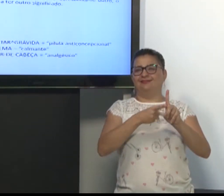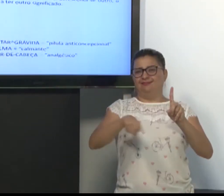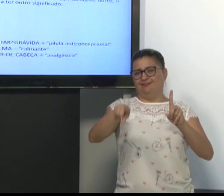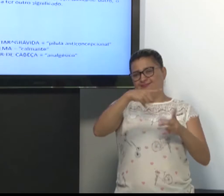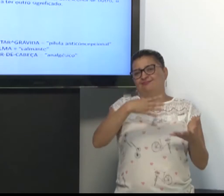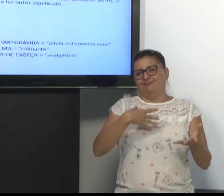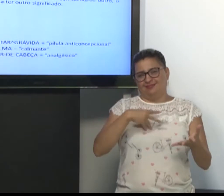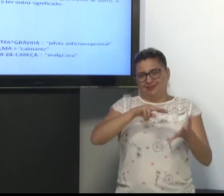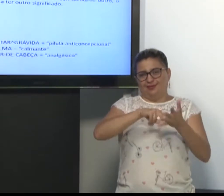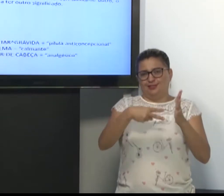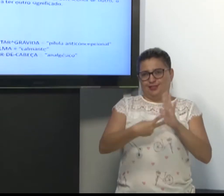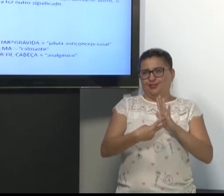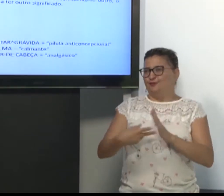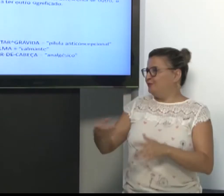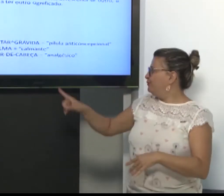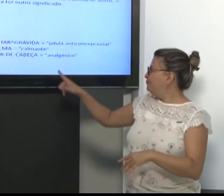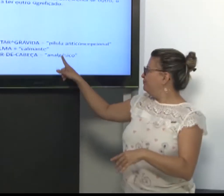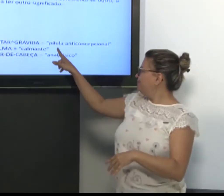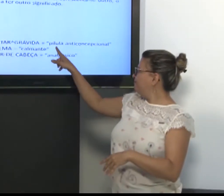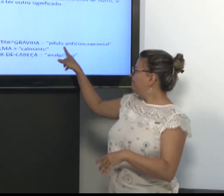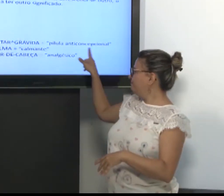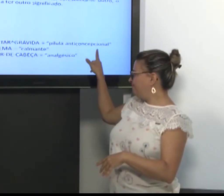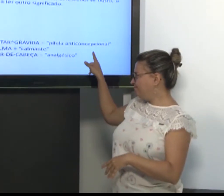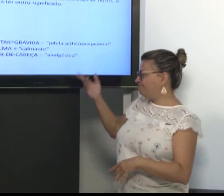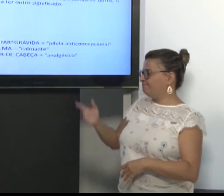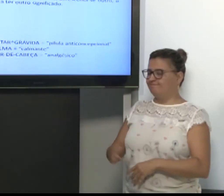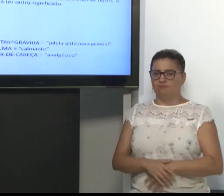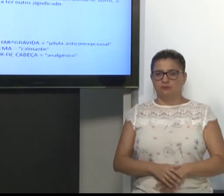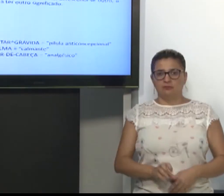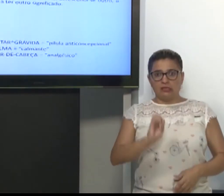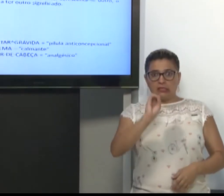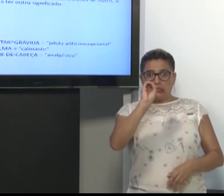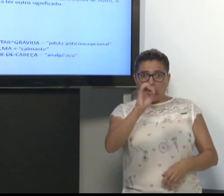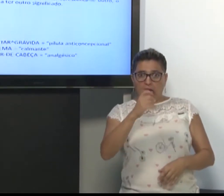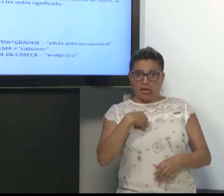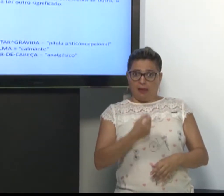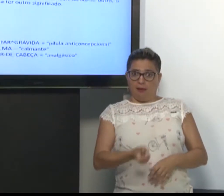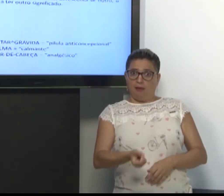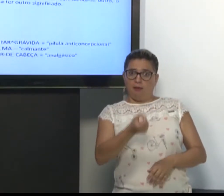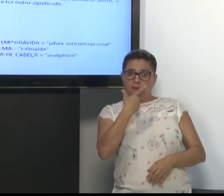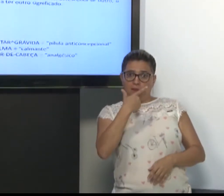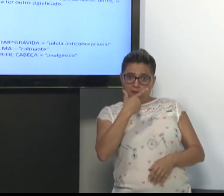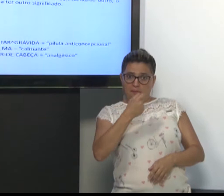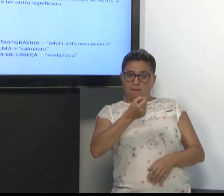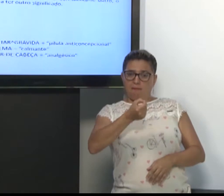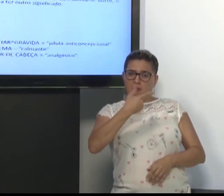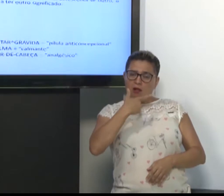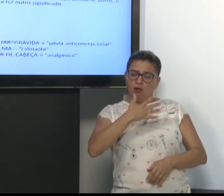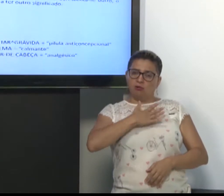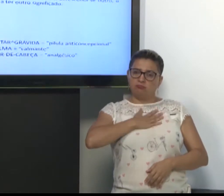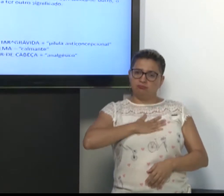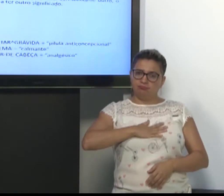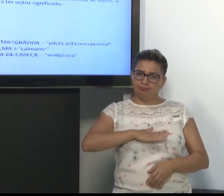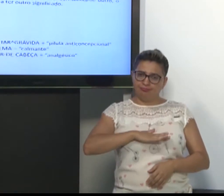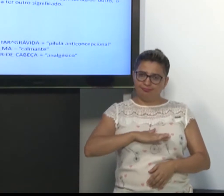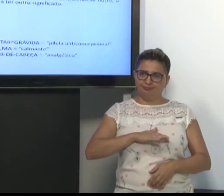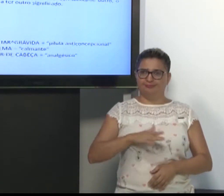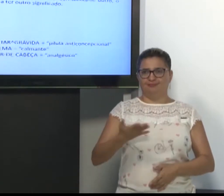pílula anticoncepcional. Se eu sinalizar pílula, calma. Sinal de calmante.